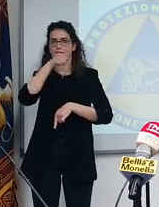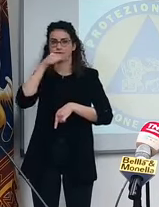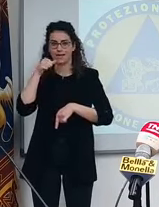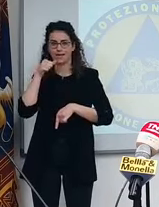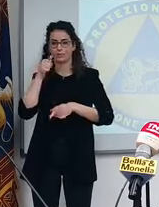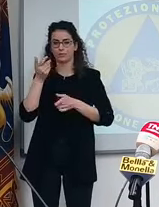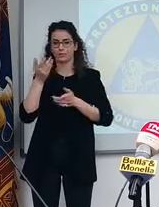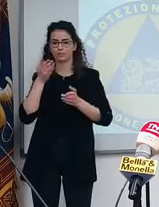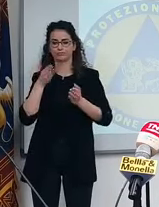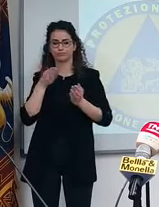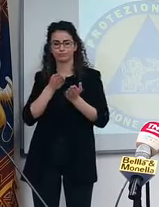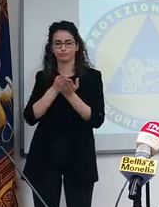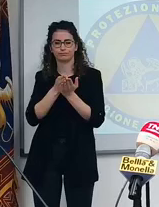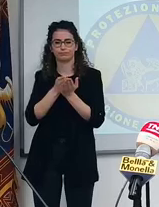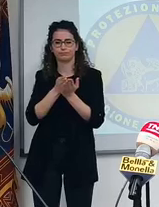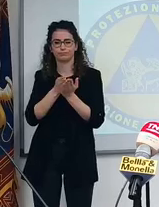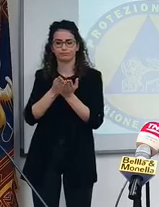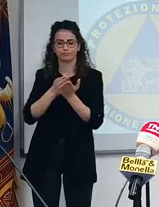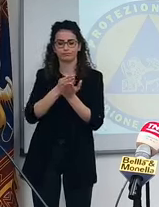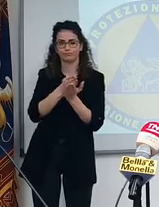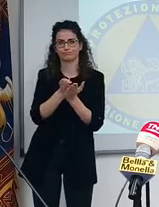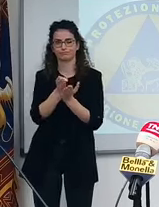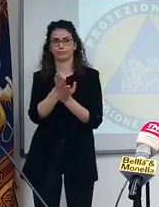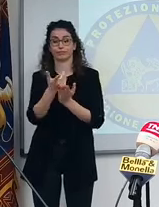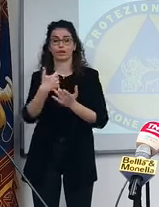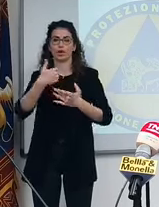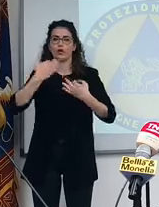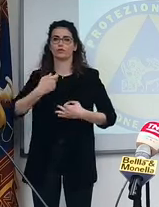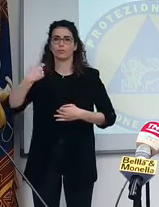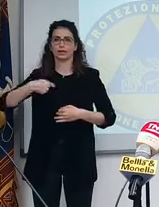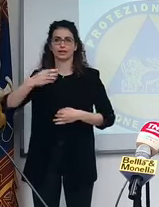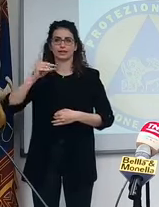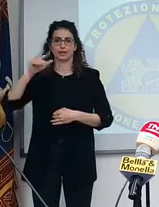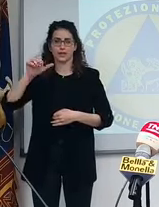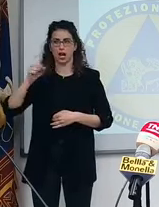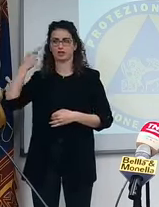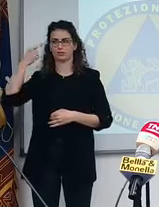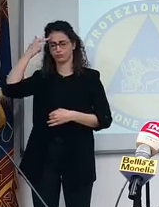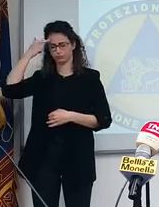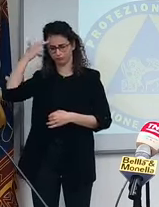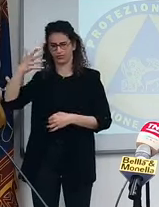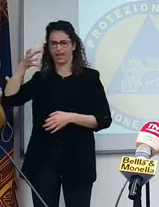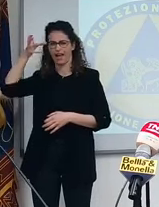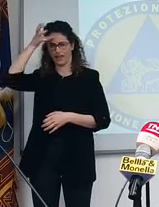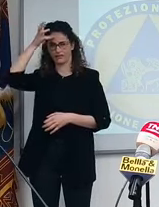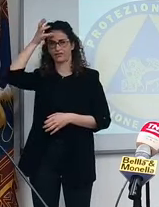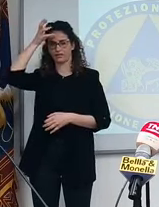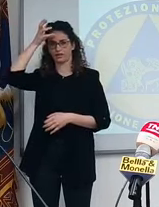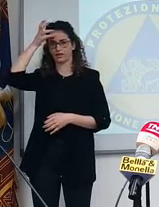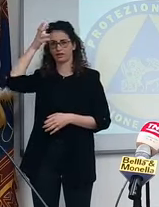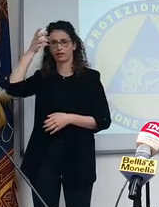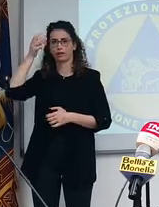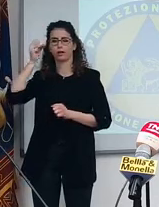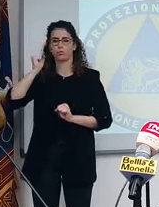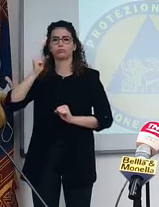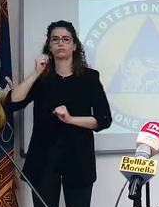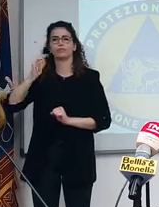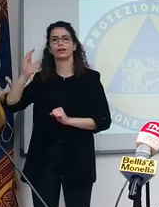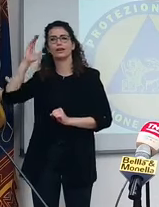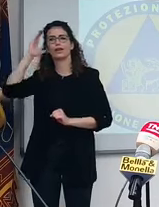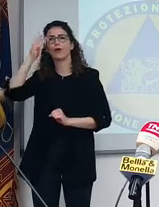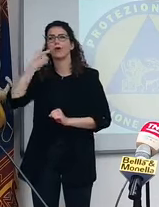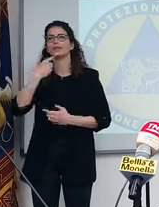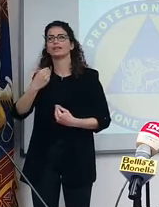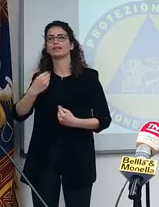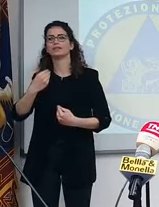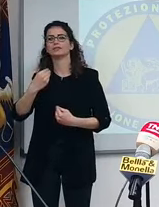Presidente Draghi, che è persona equilibrata e di buon senso, saprà anche ascoltare queste, come si può dire,